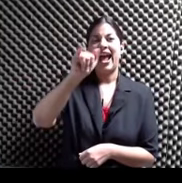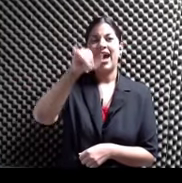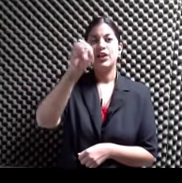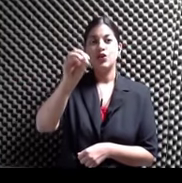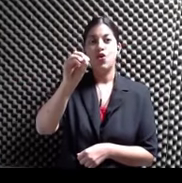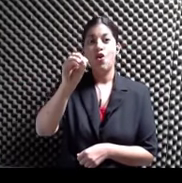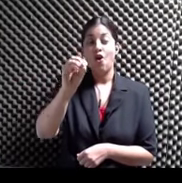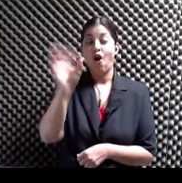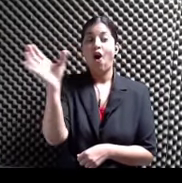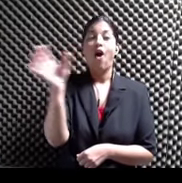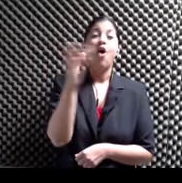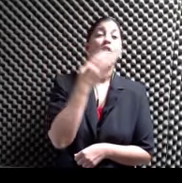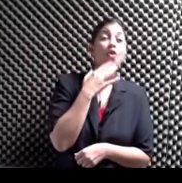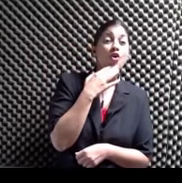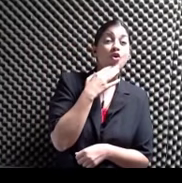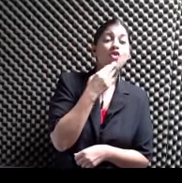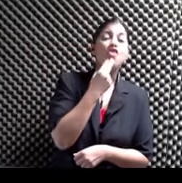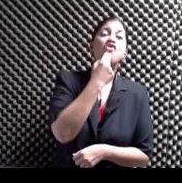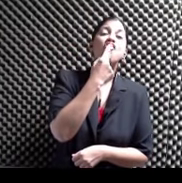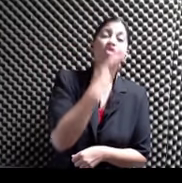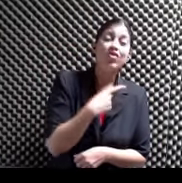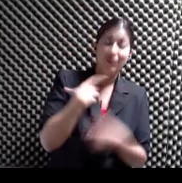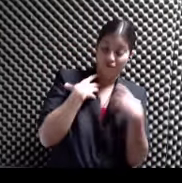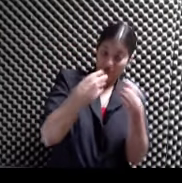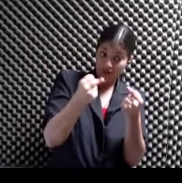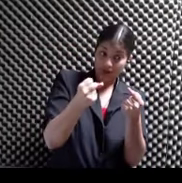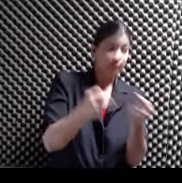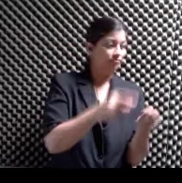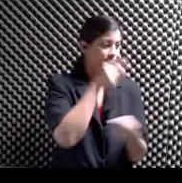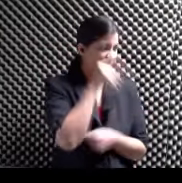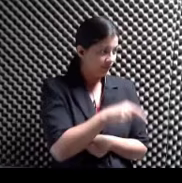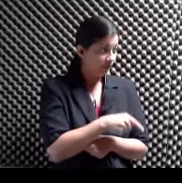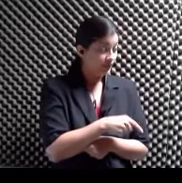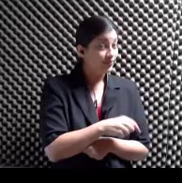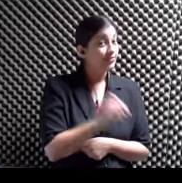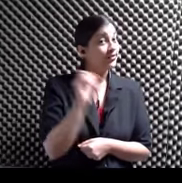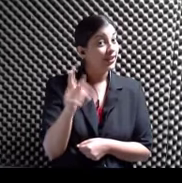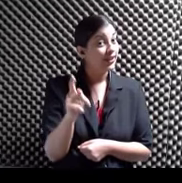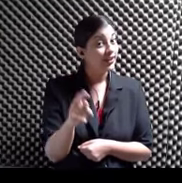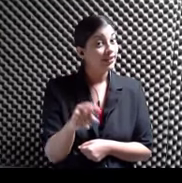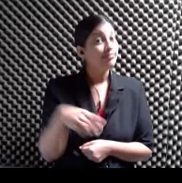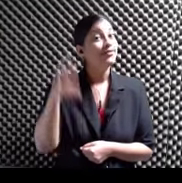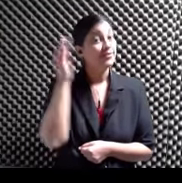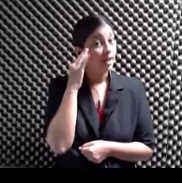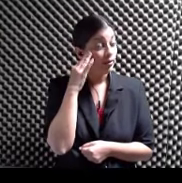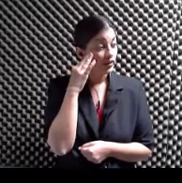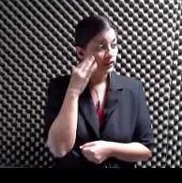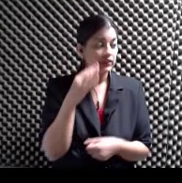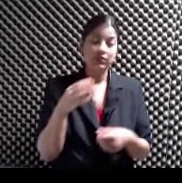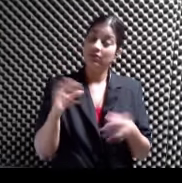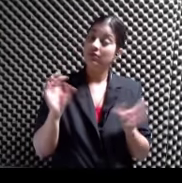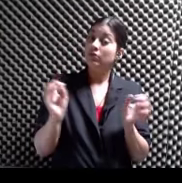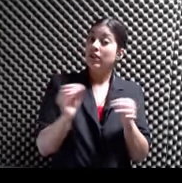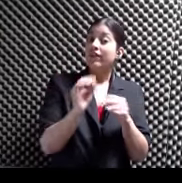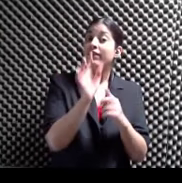fuerte Ese color Este color Viste Así que ya usted sabe Si quiere ponerle Una velita Tiene que ser rosita